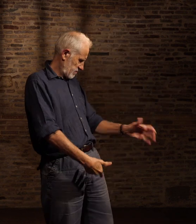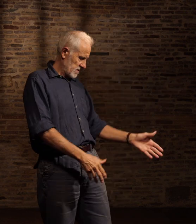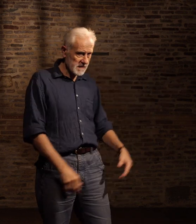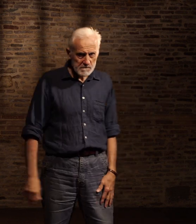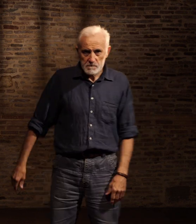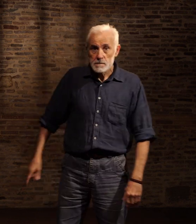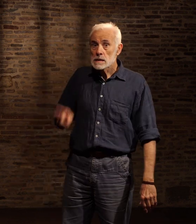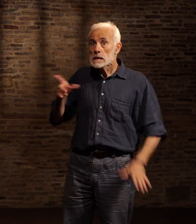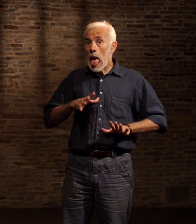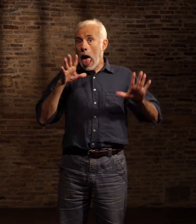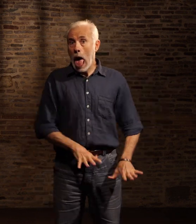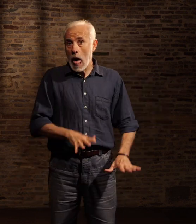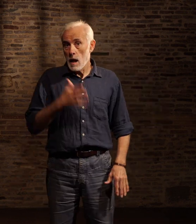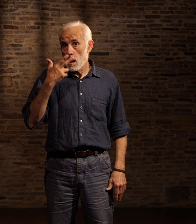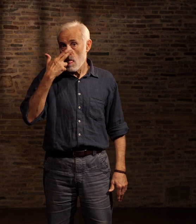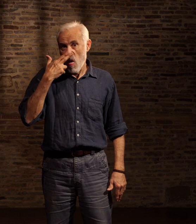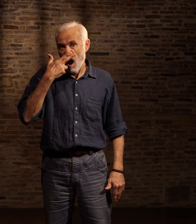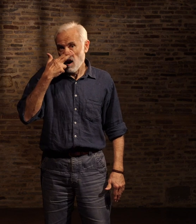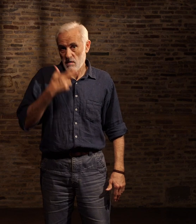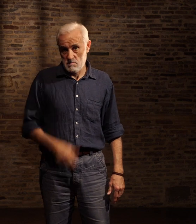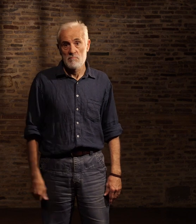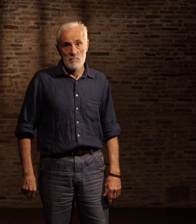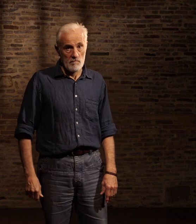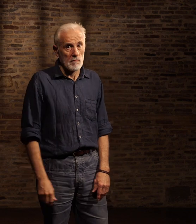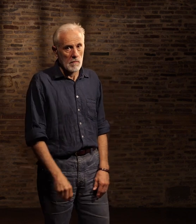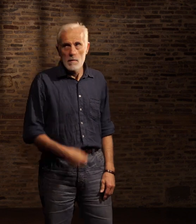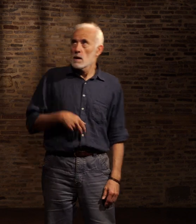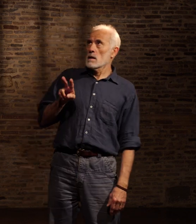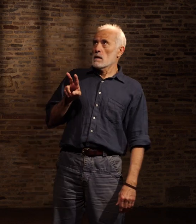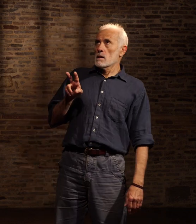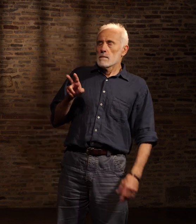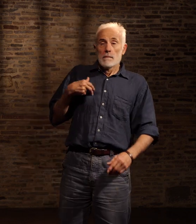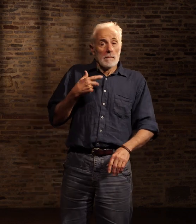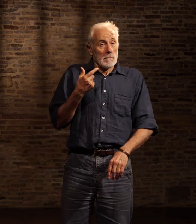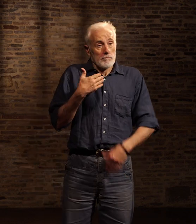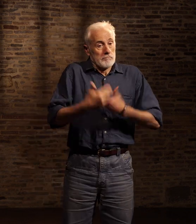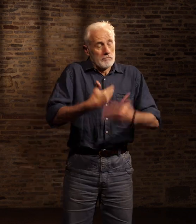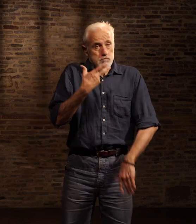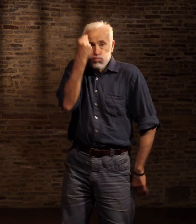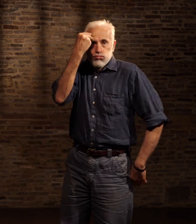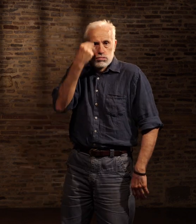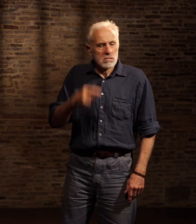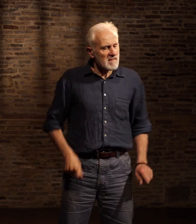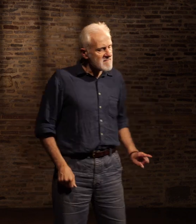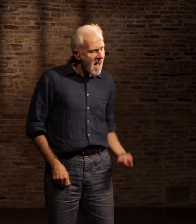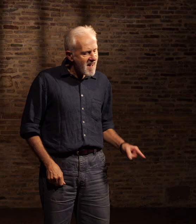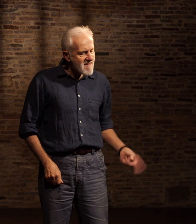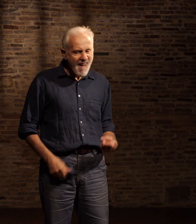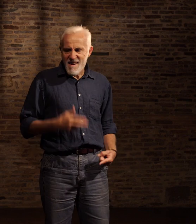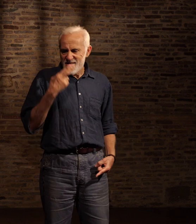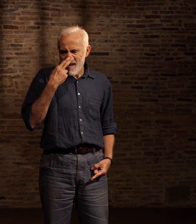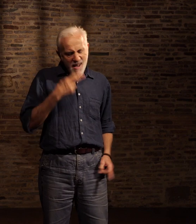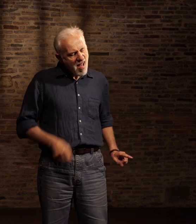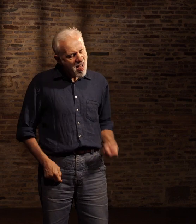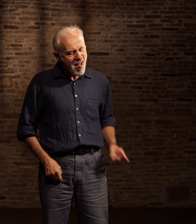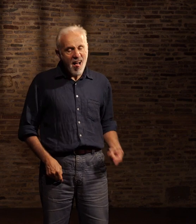Mr. Gray détestait les nègres Bien vite j'ai compris que dans son cottage Faire marcher les noirs au garde-à-vous Faisait partie de l'ordre